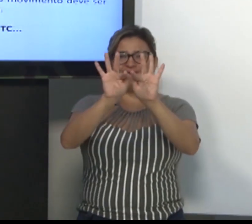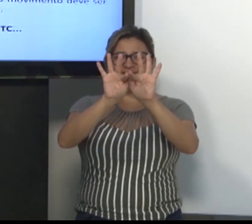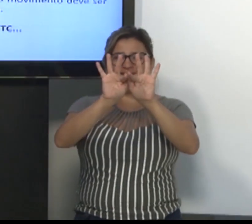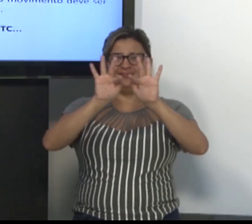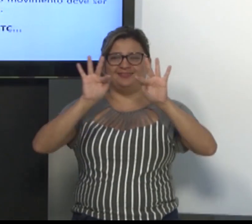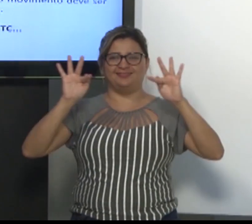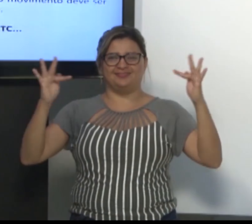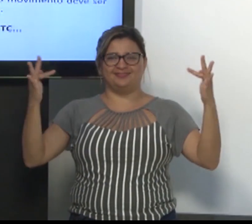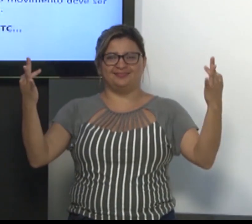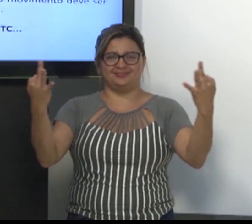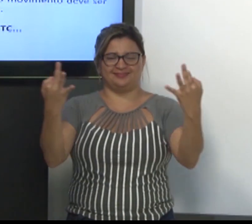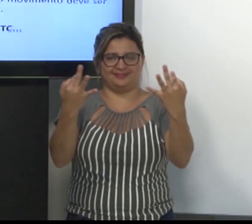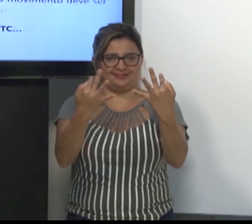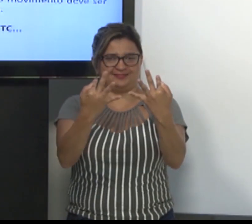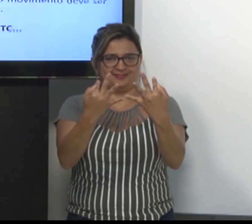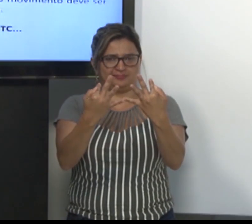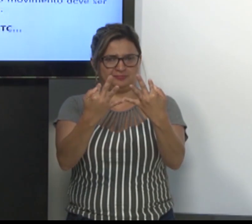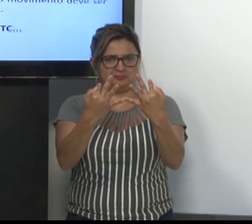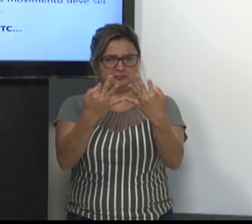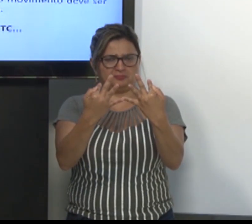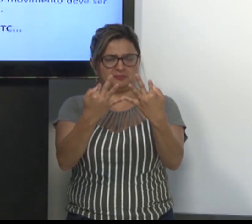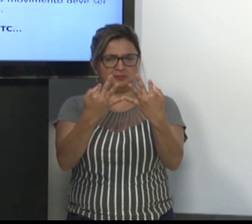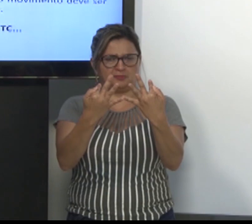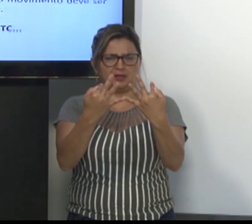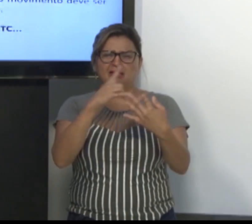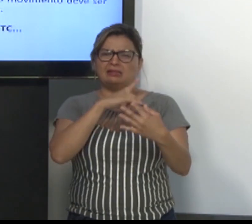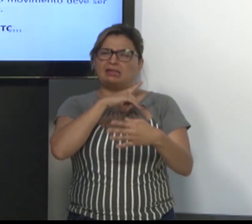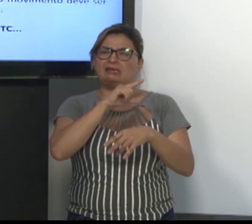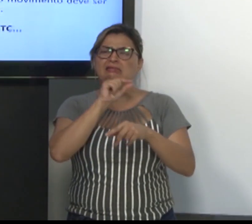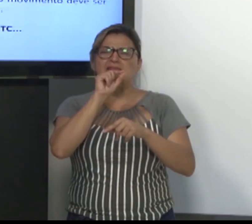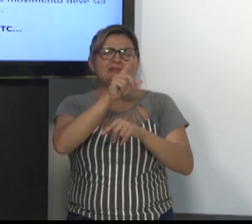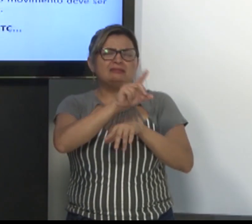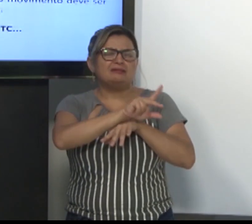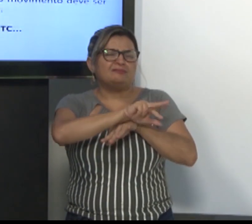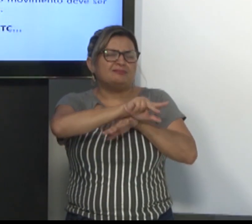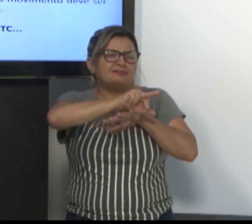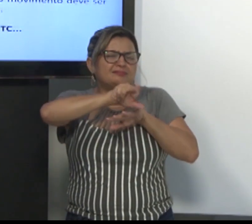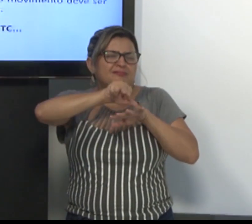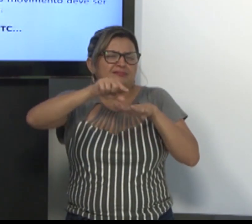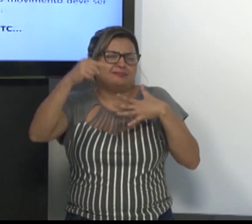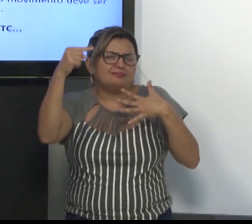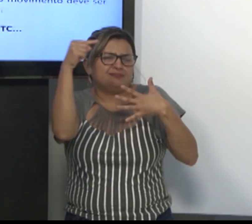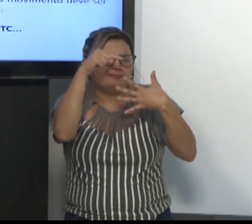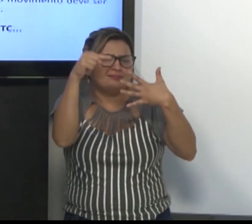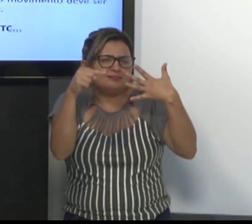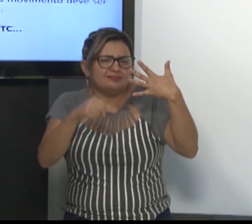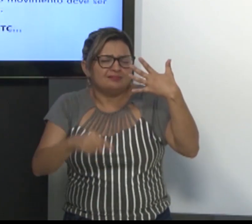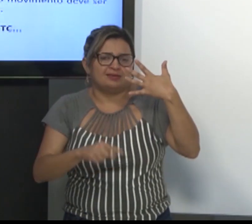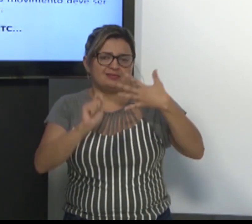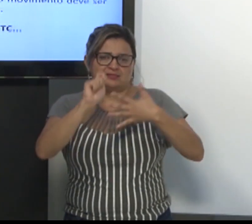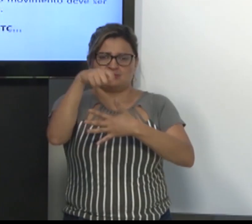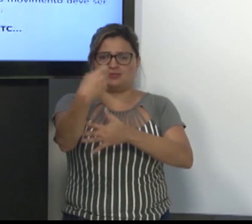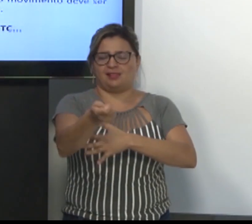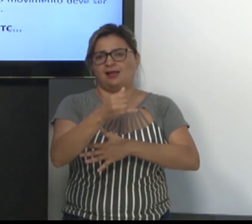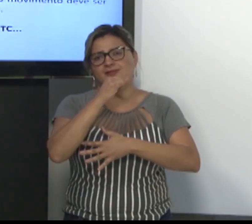Vamos ver que o movimento é igual. Família. As duas mãos estão com a mesma